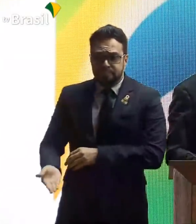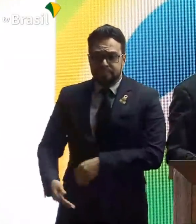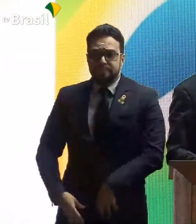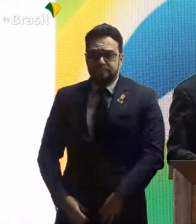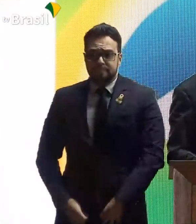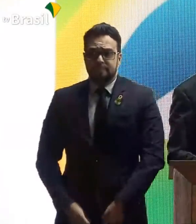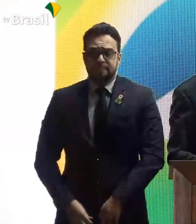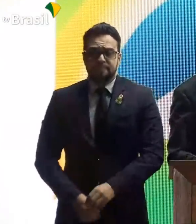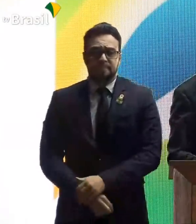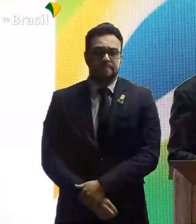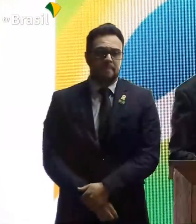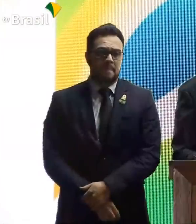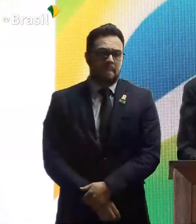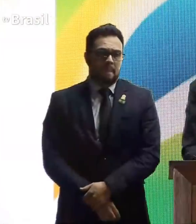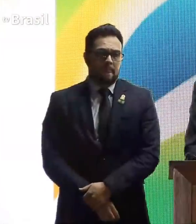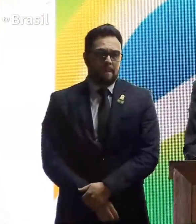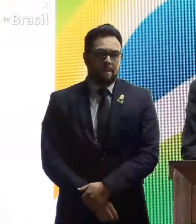antigo aqui.